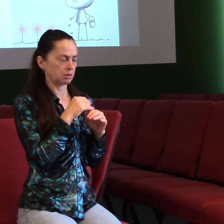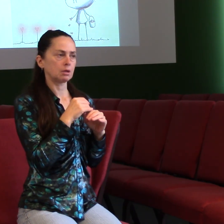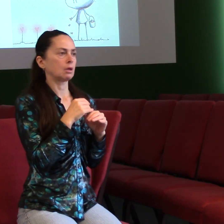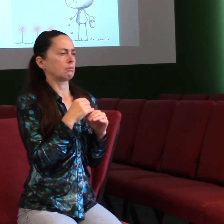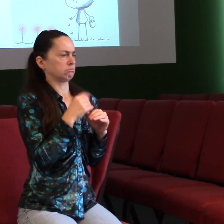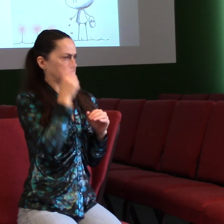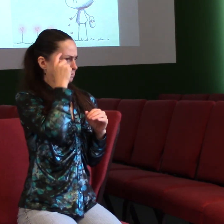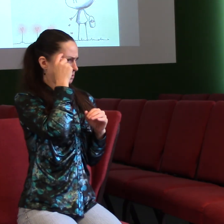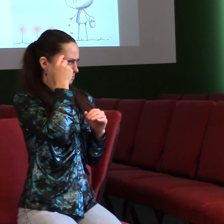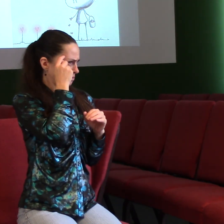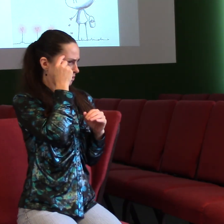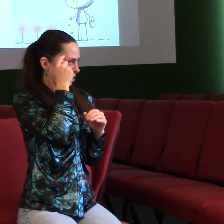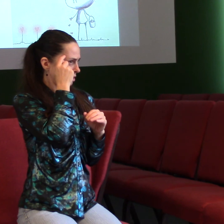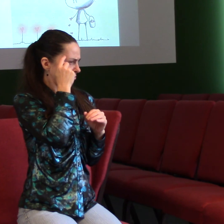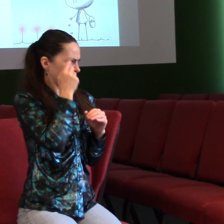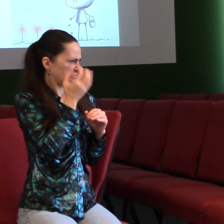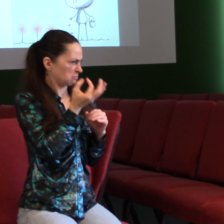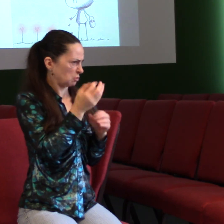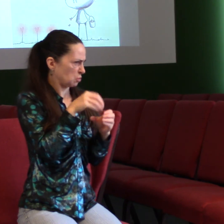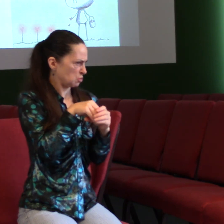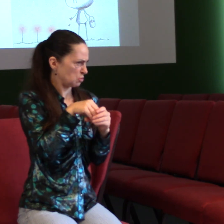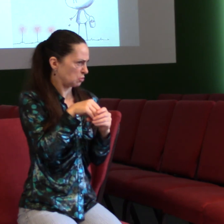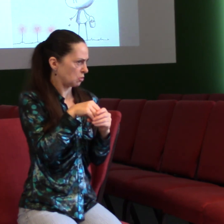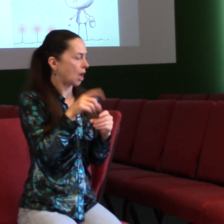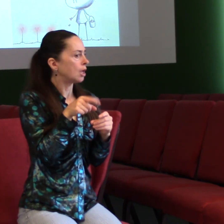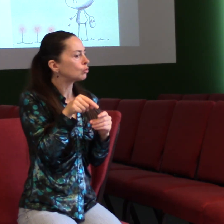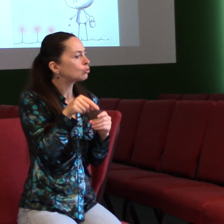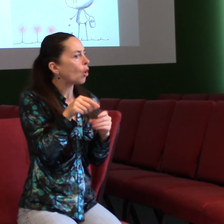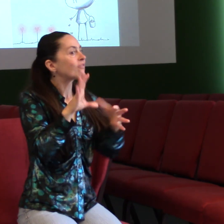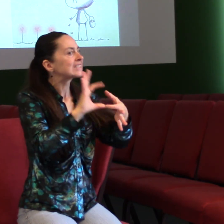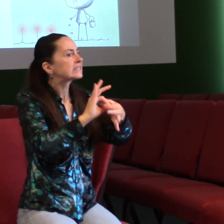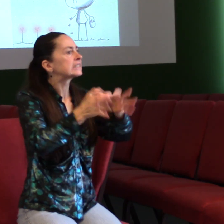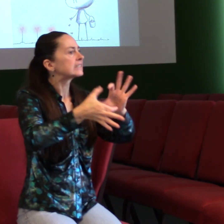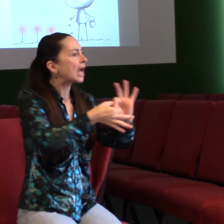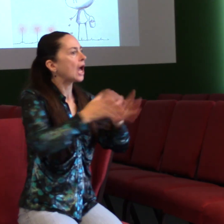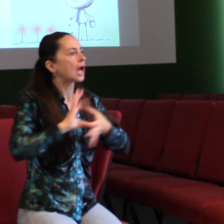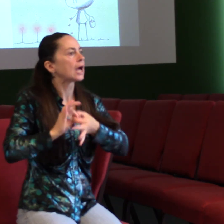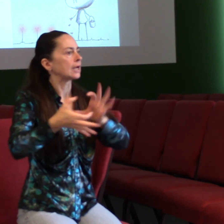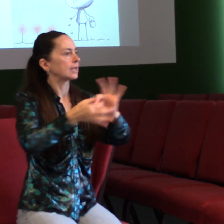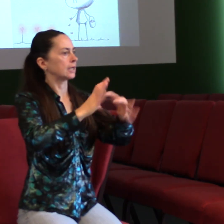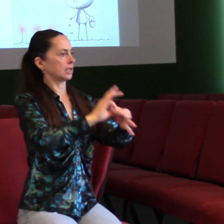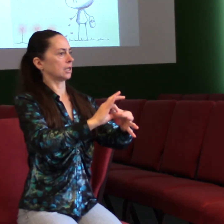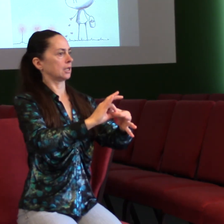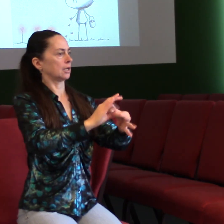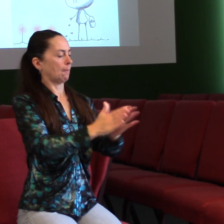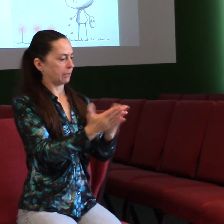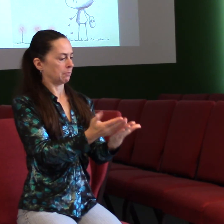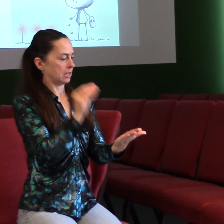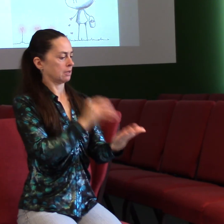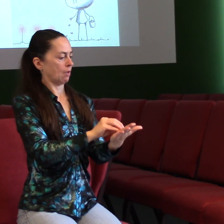Ale tady je to napsané v rámci vztahu. Je to napsané jinýma slova, když si děláte tenhle